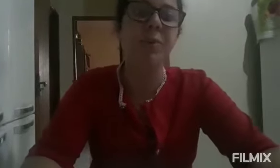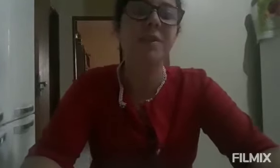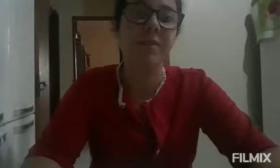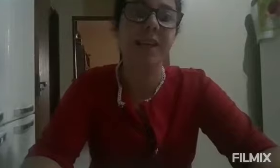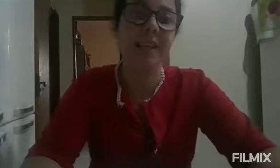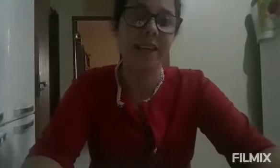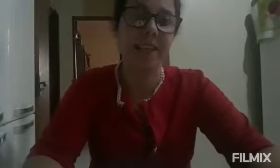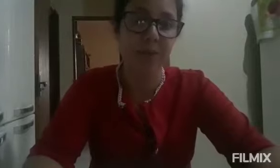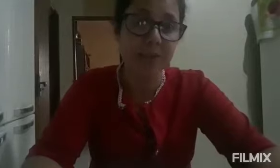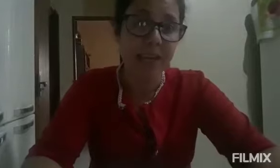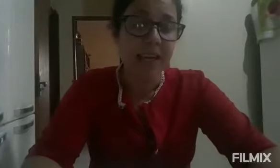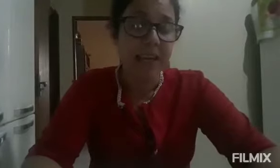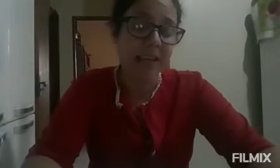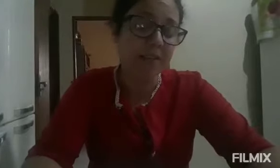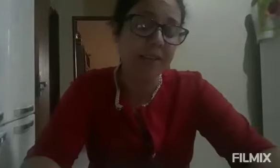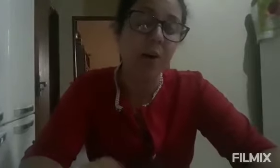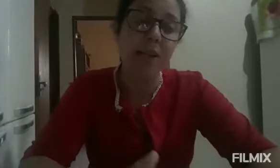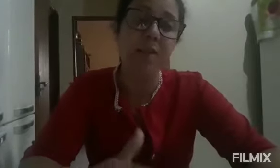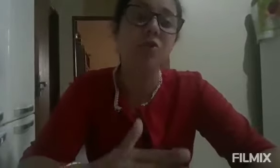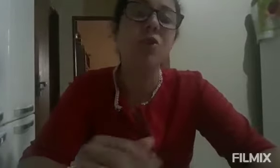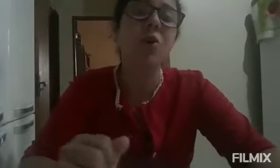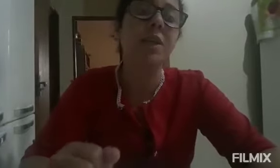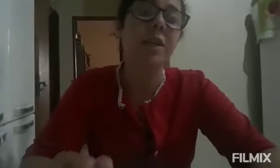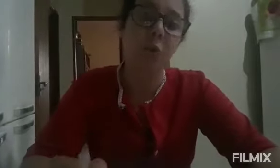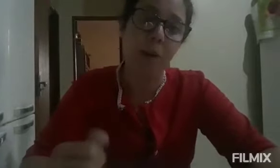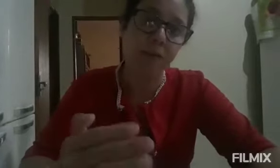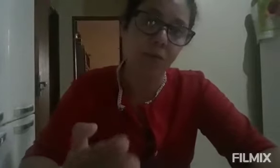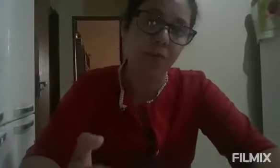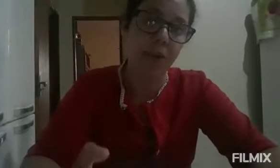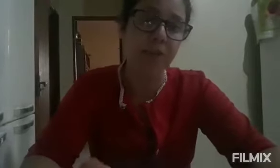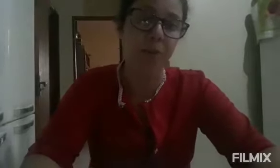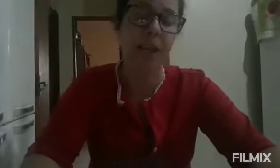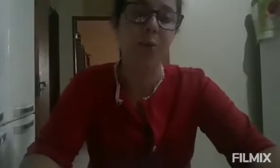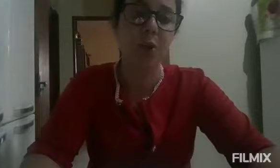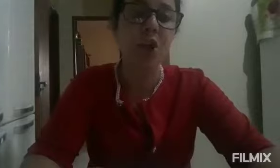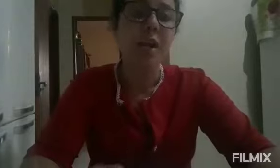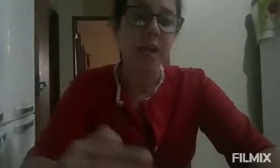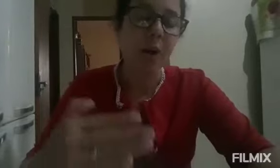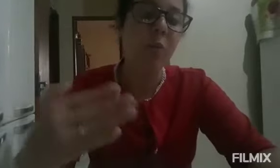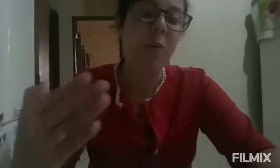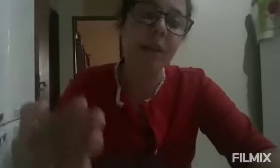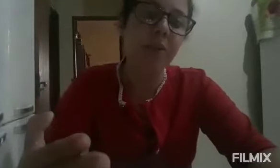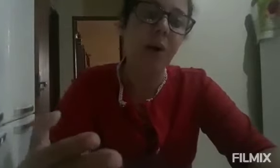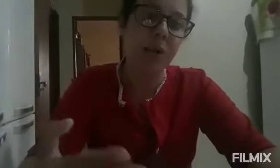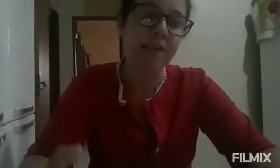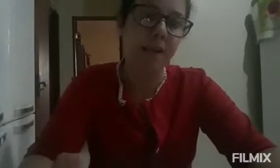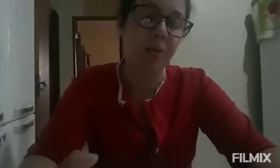impossível agradar a Deus. E através da oração de ontem que o pastor fez, ontem à noite, eu acompanhando a oração,